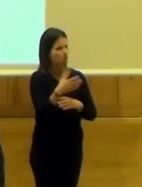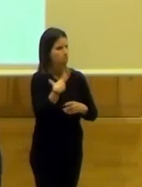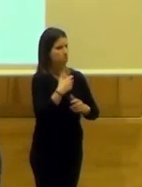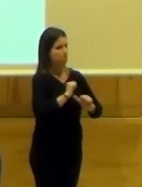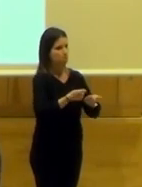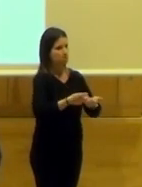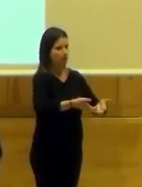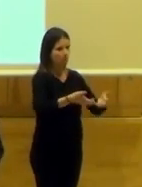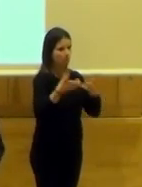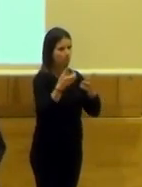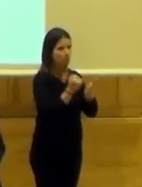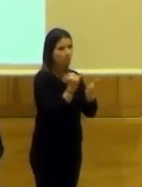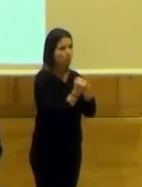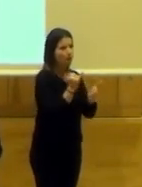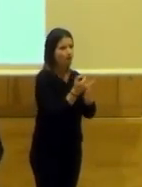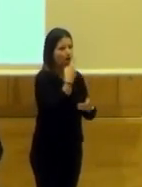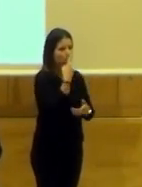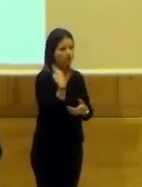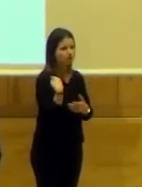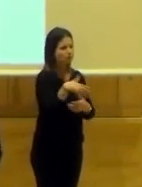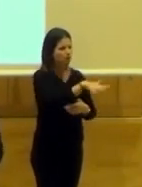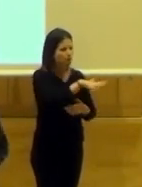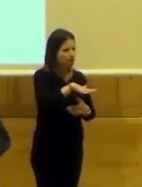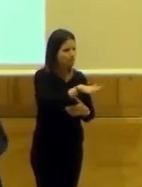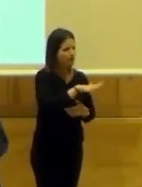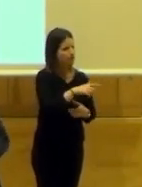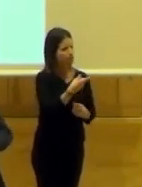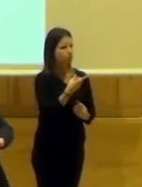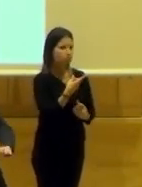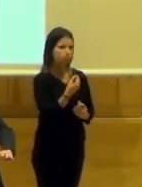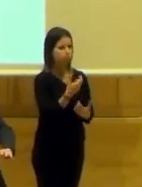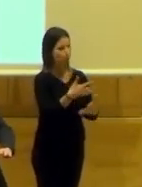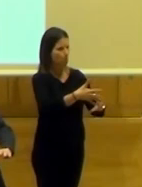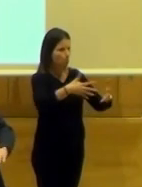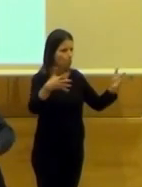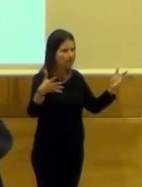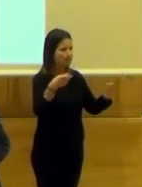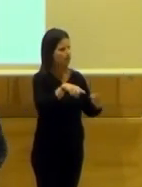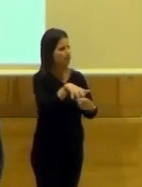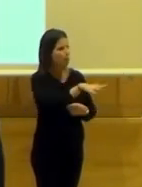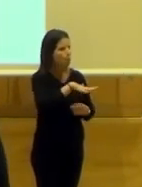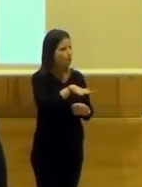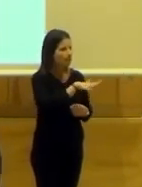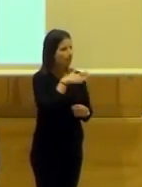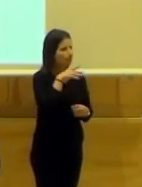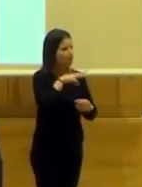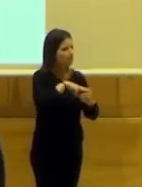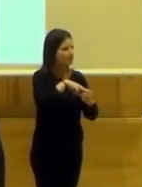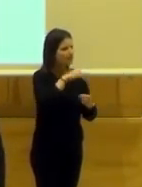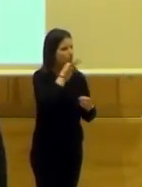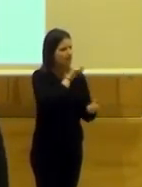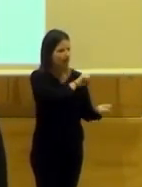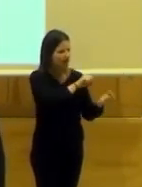probarlo, desde el año pasado, en un espacio que nos da respeto, por su acuero, pero sobre todo su ubicación, porque nos había producido el actual lado